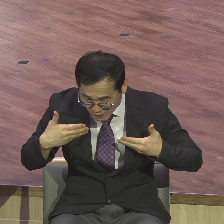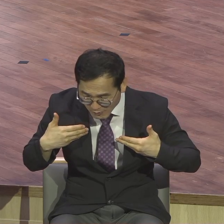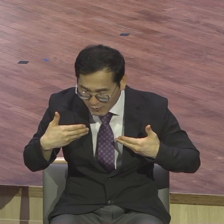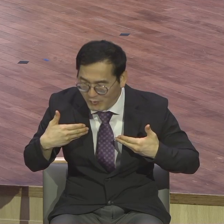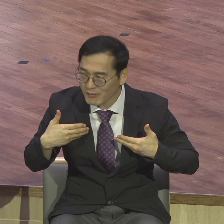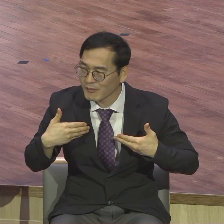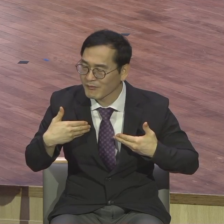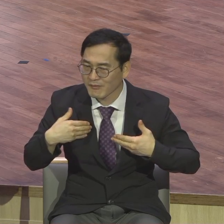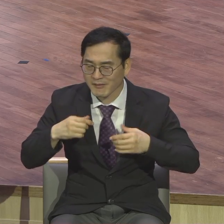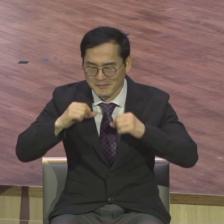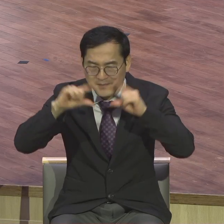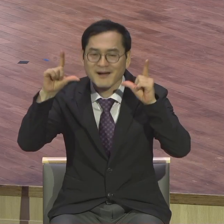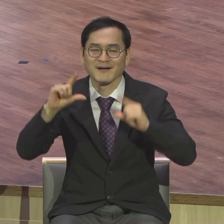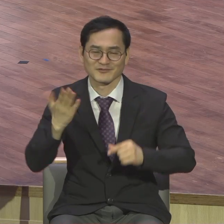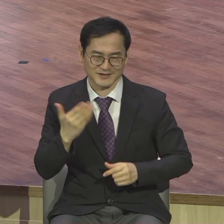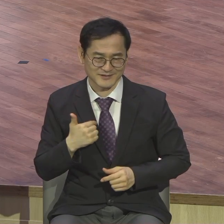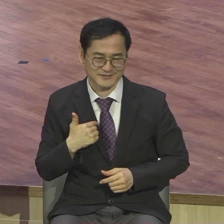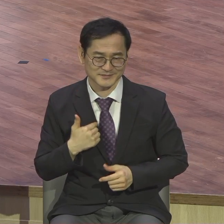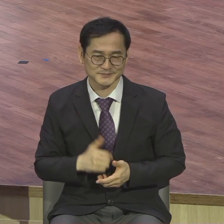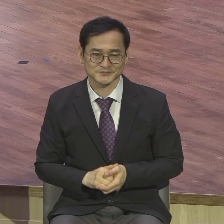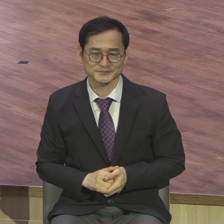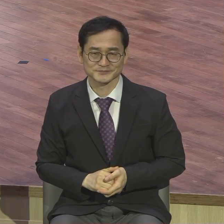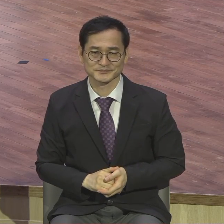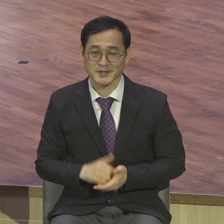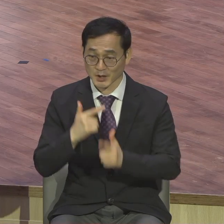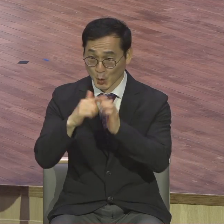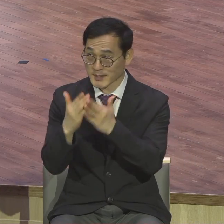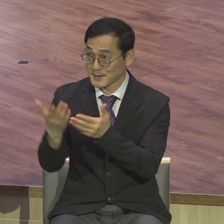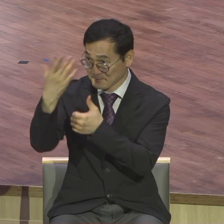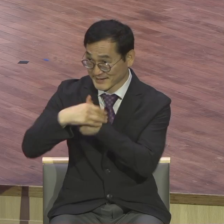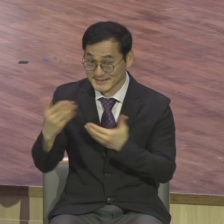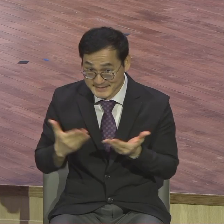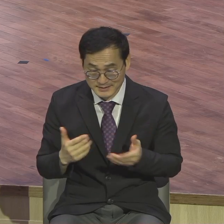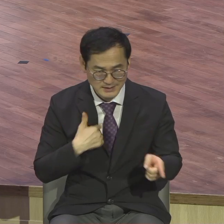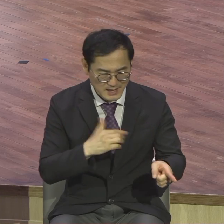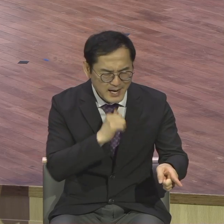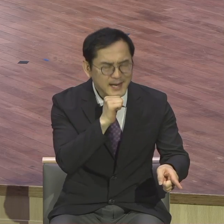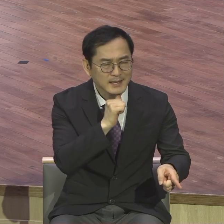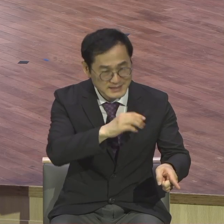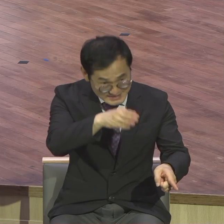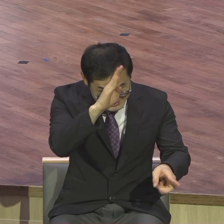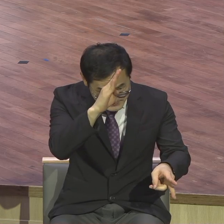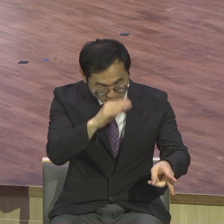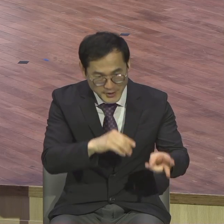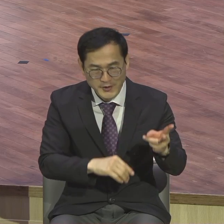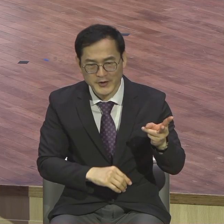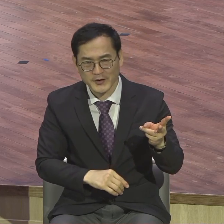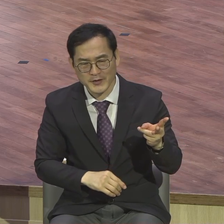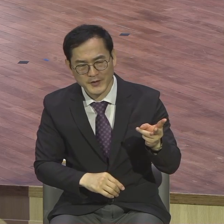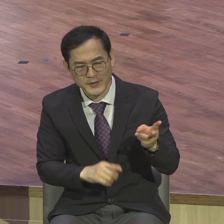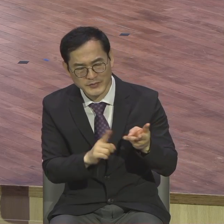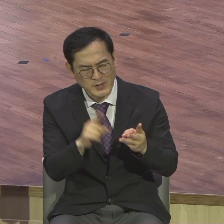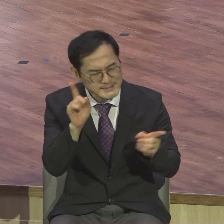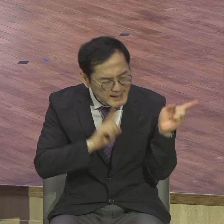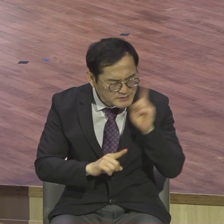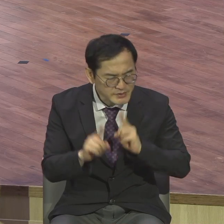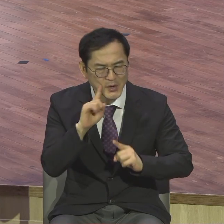교회에서 맡긴 직분이 내 모든 가난 내 모든 질병 내 모든 내면 속에 있는 상처들 이 모든